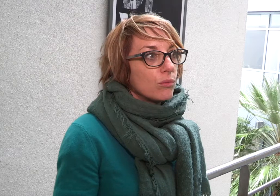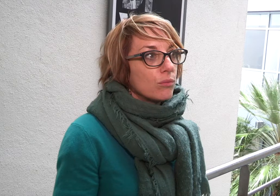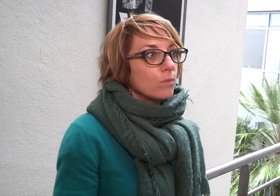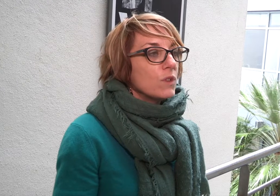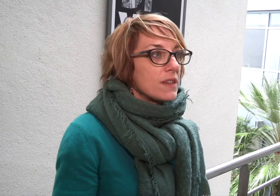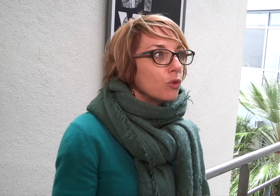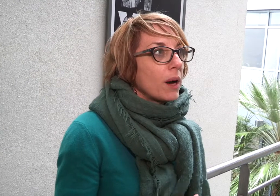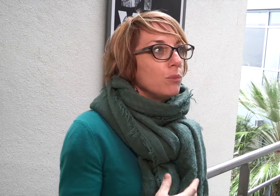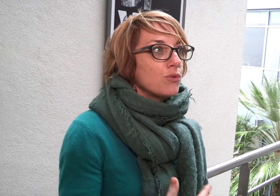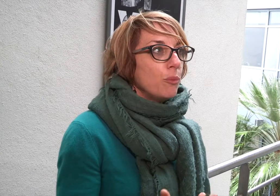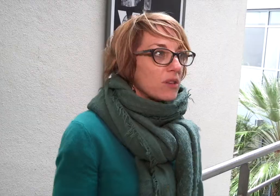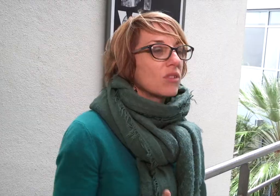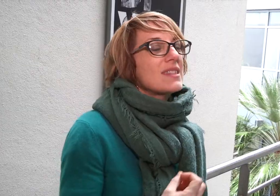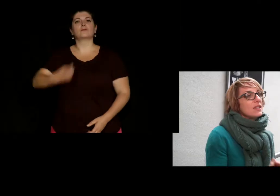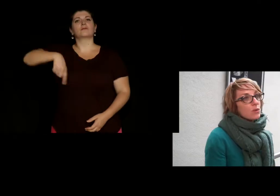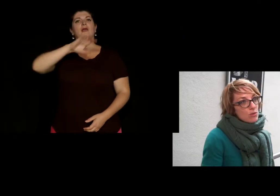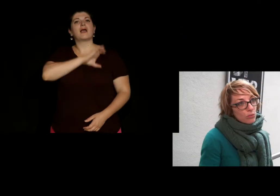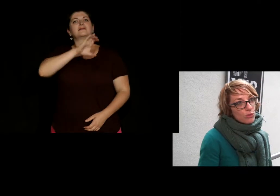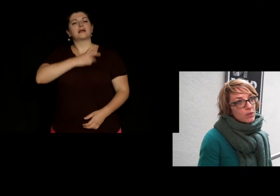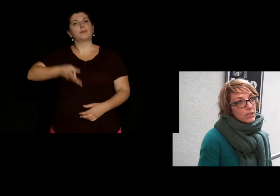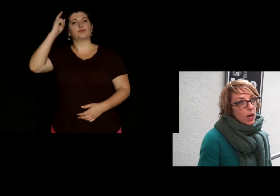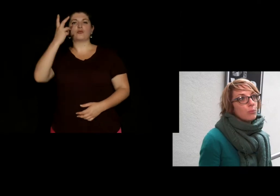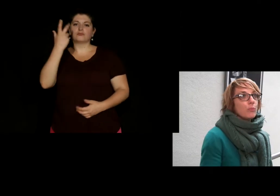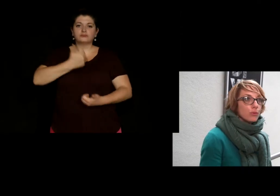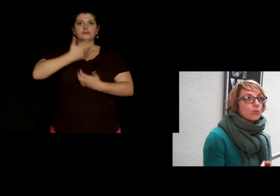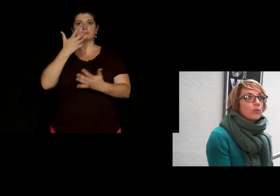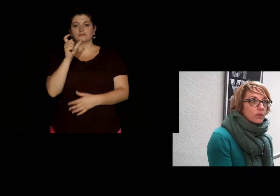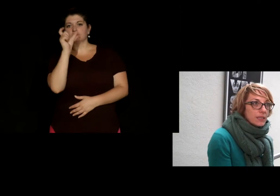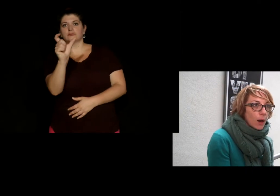On essaye de parler plus de personnes en situation de handicap, plutôt de handicap.